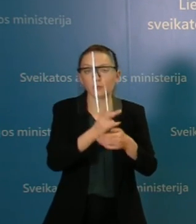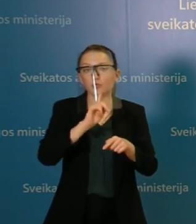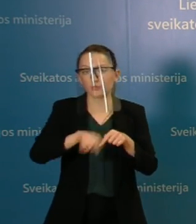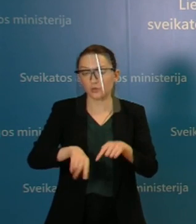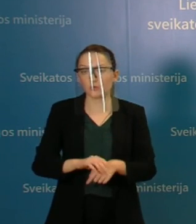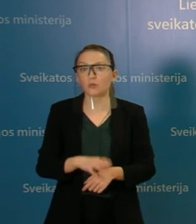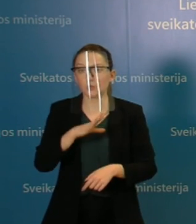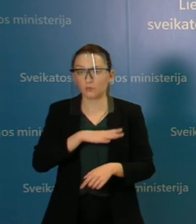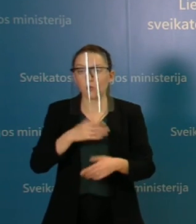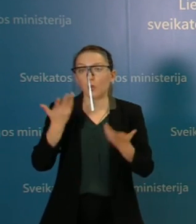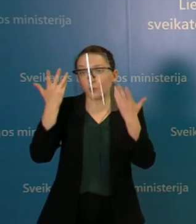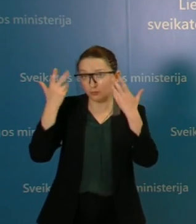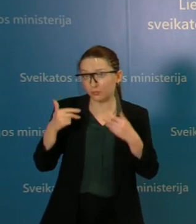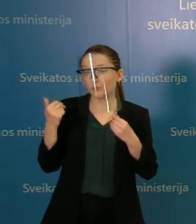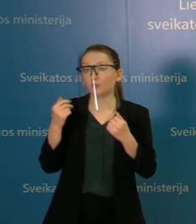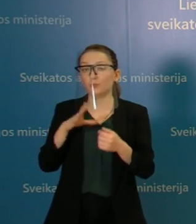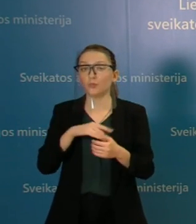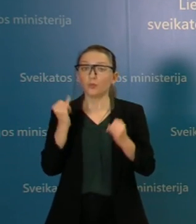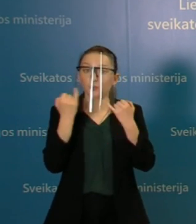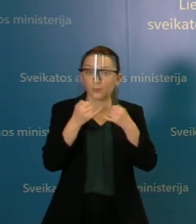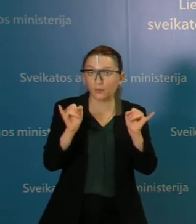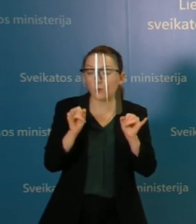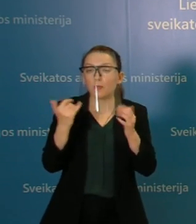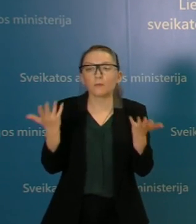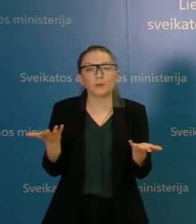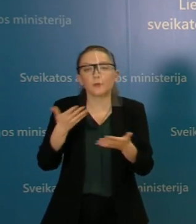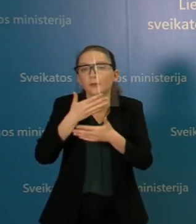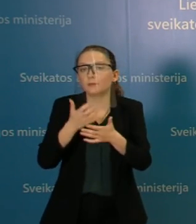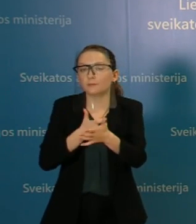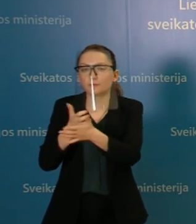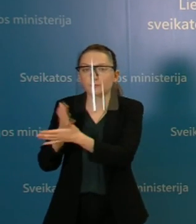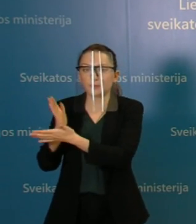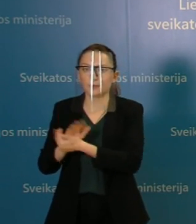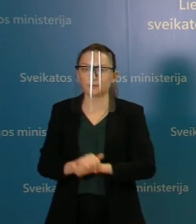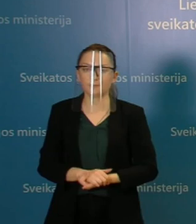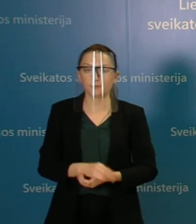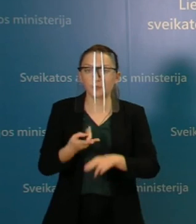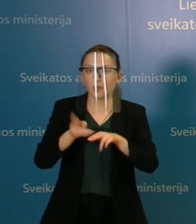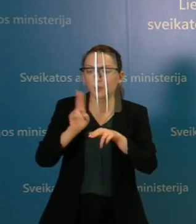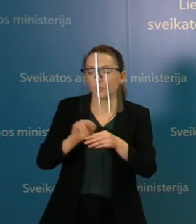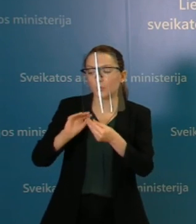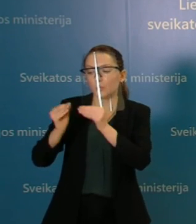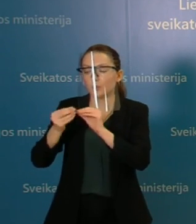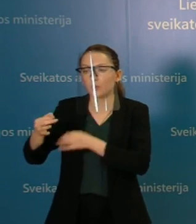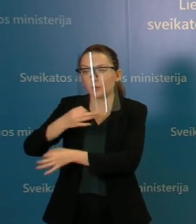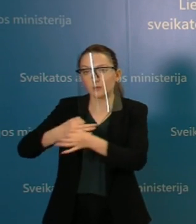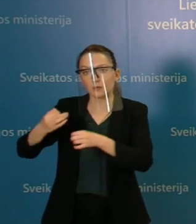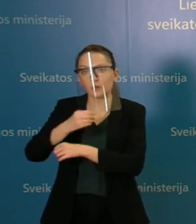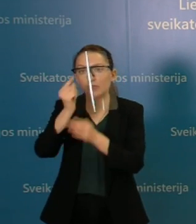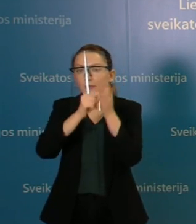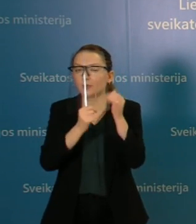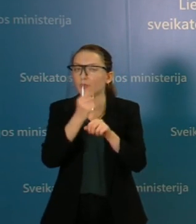nes turėjom tokią prabangą ir galimybę. Dabar juos nėra ir šiandien buvo sutarta, kad tie kriteriai bus